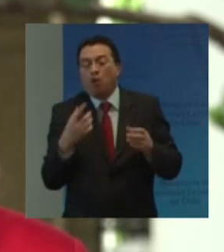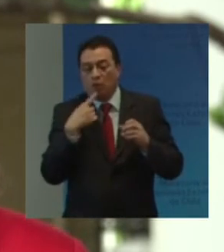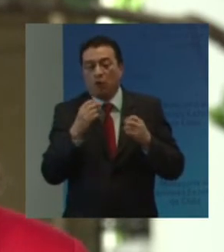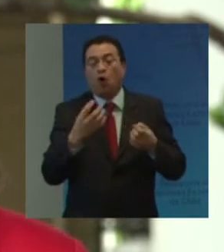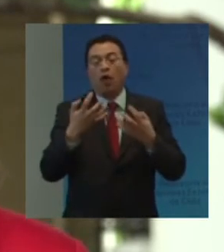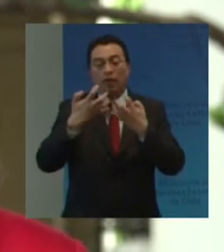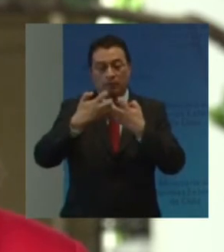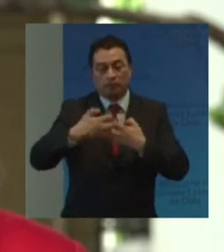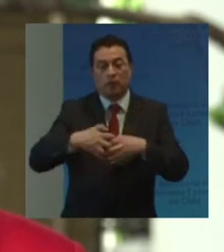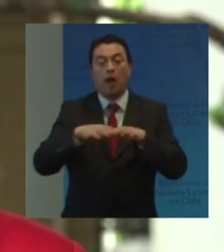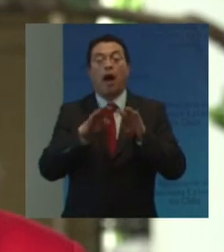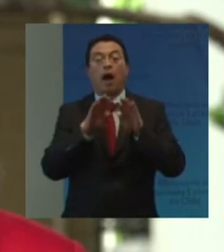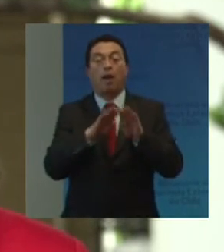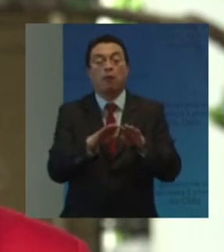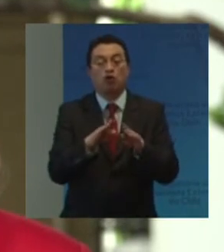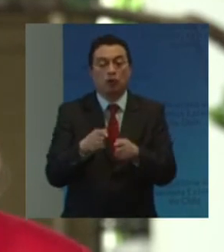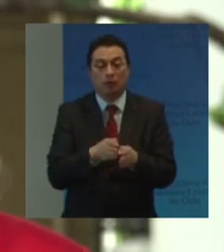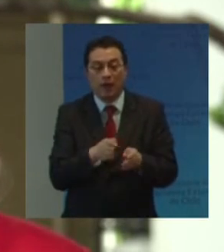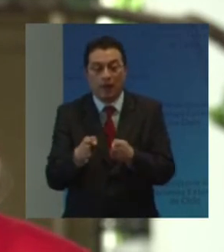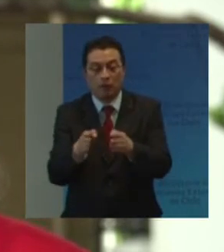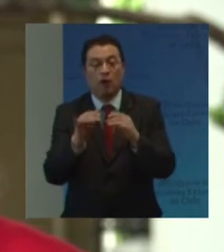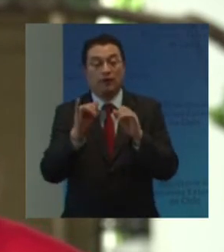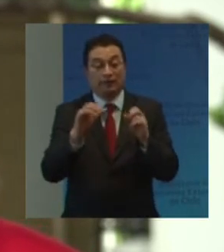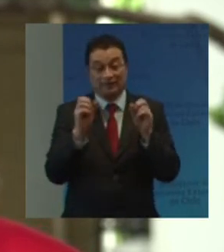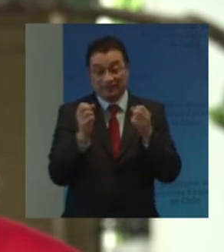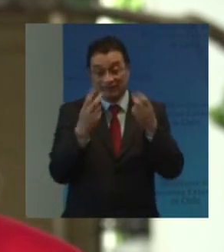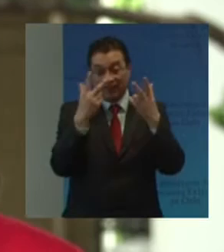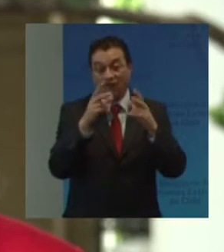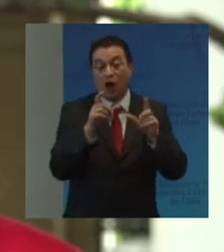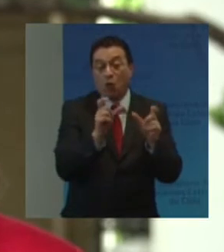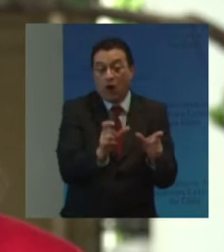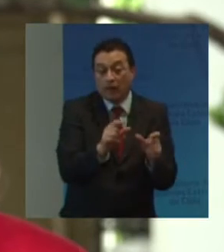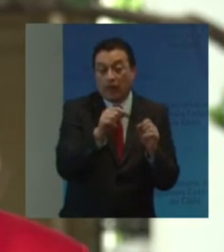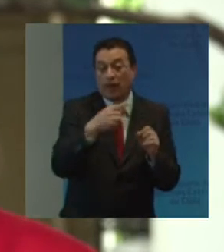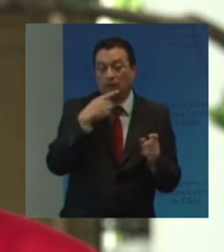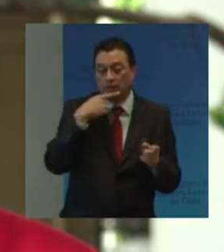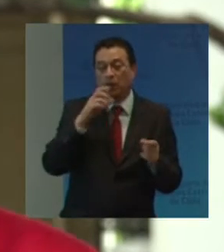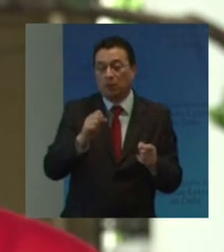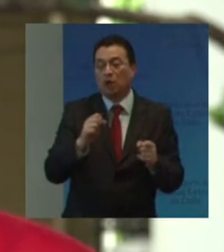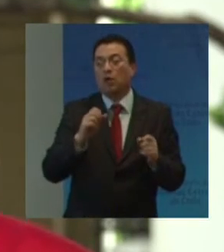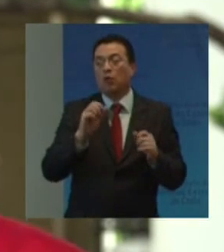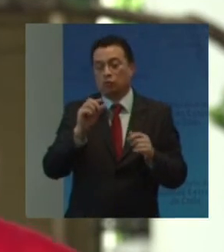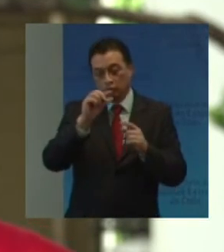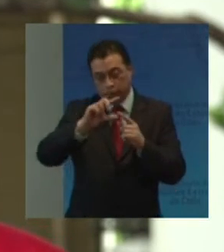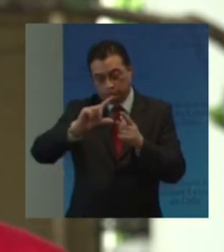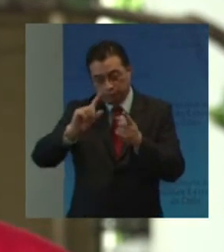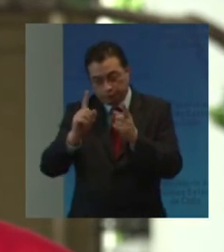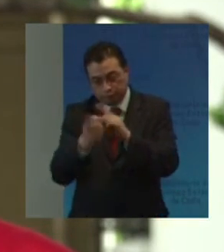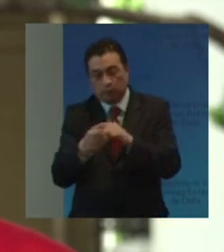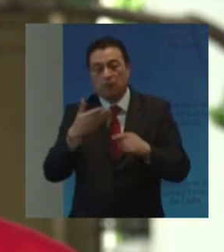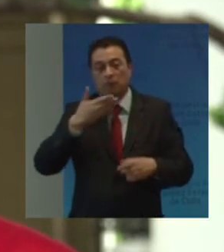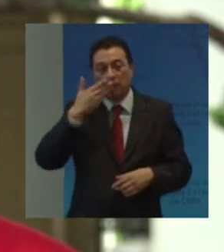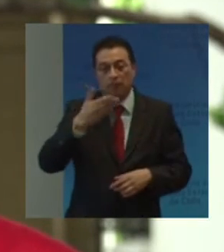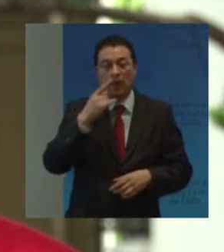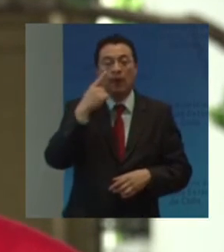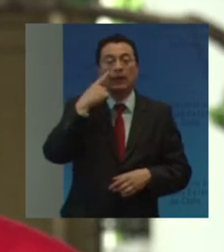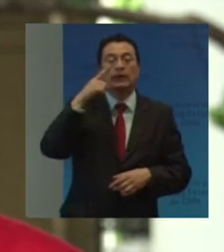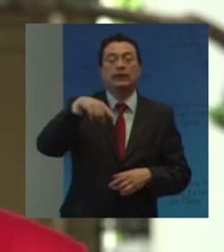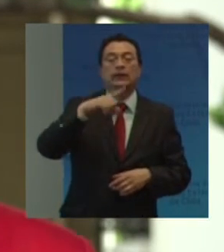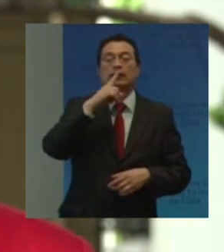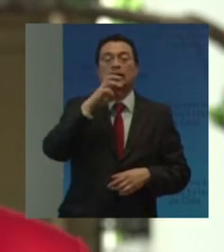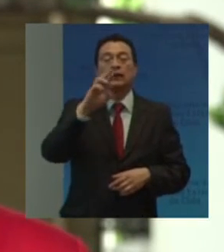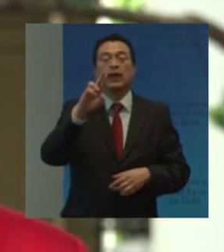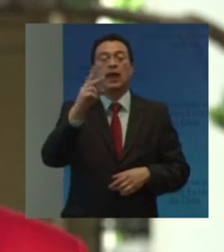Estos mecanismos De apoyo alternativos Y las salvaguardias Con los que se espera Sustituir gradualmente A la declaratoria De interdicción